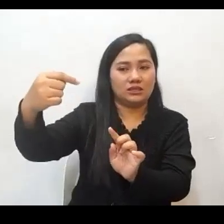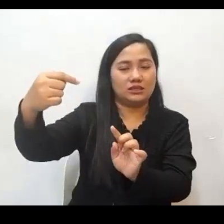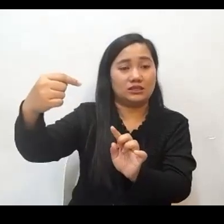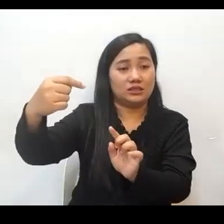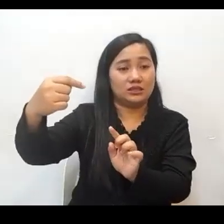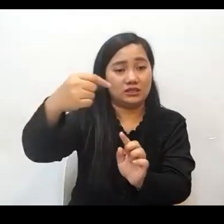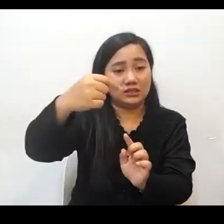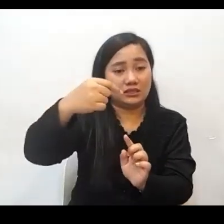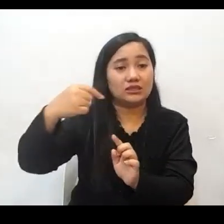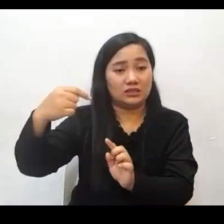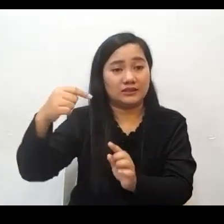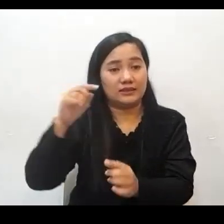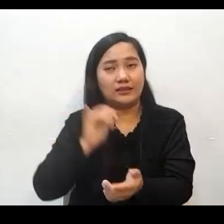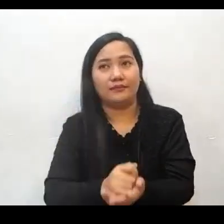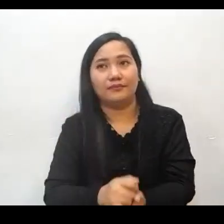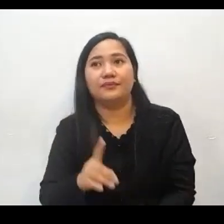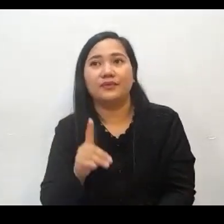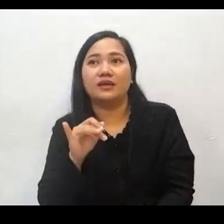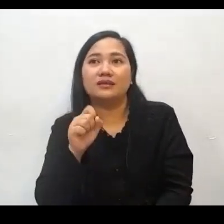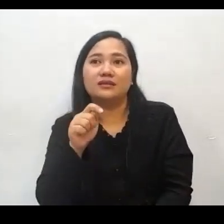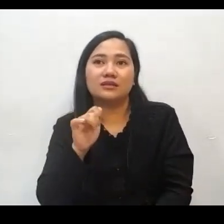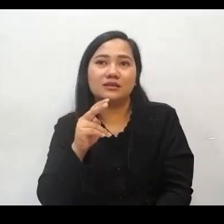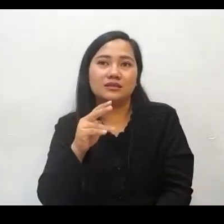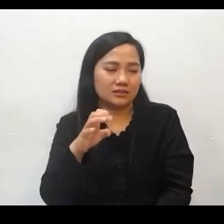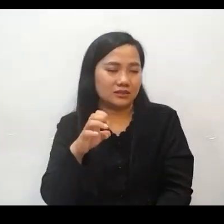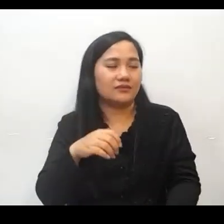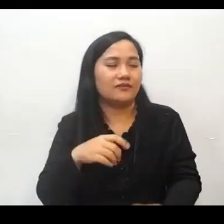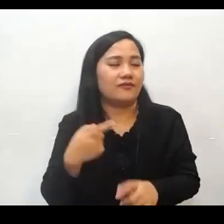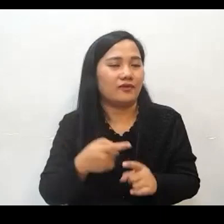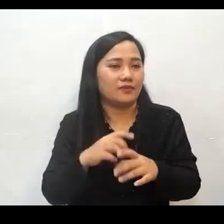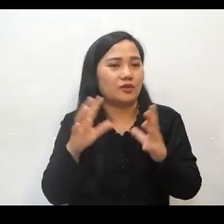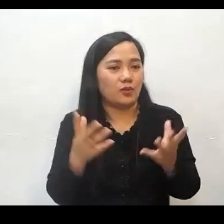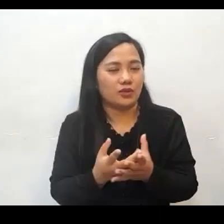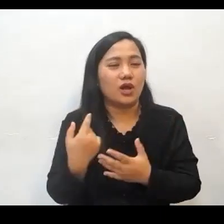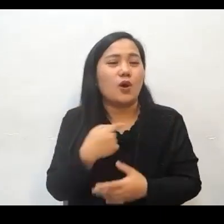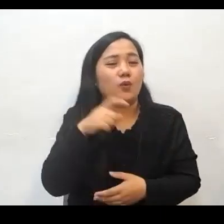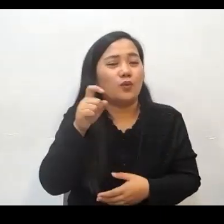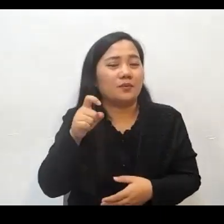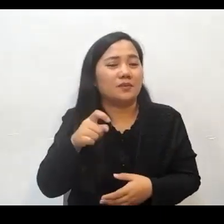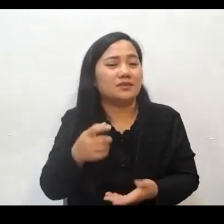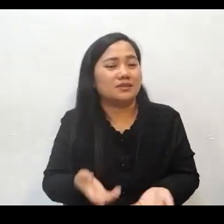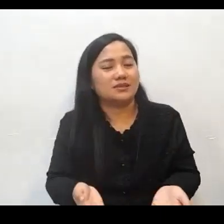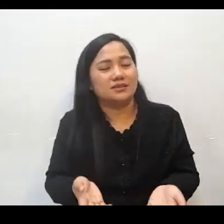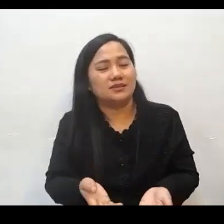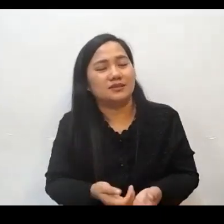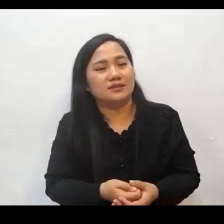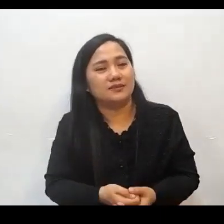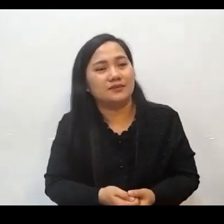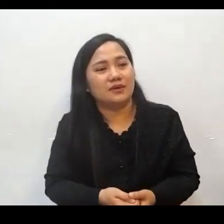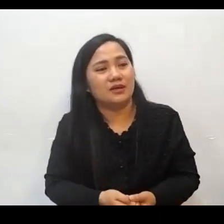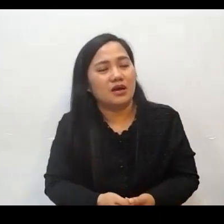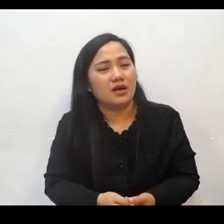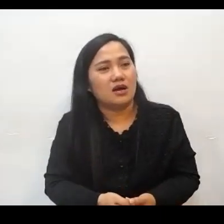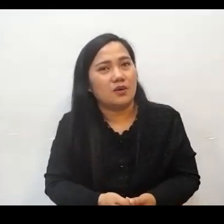kaya nga kahabang tayo po ay nagpapanatili ng distansya mula sa mudog ngunit kailangan po natin tulungan at bigyan ng